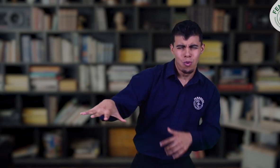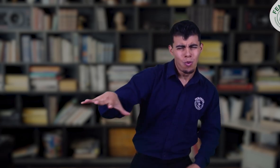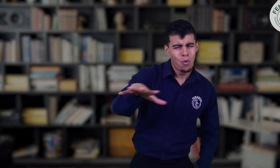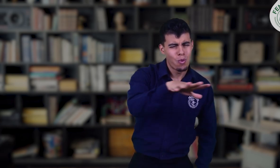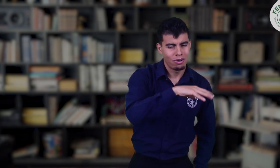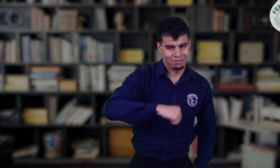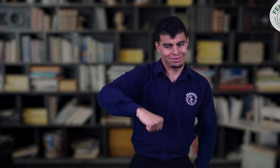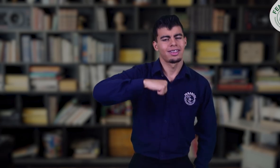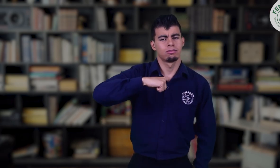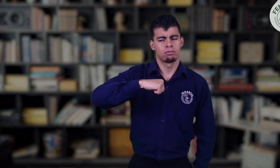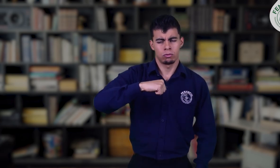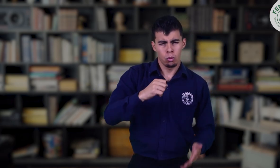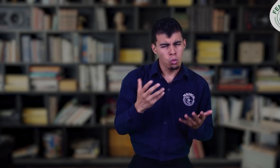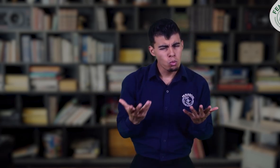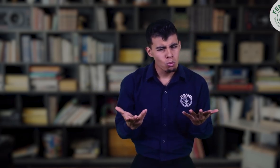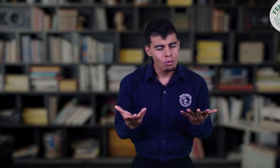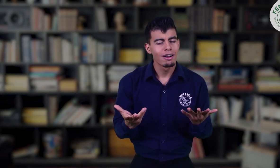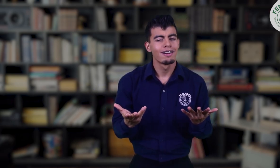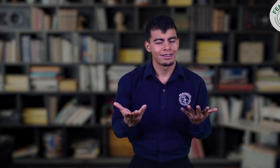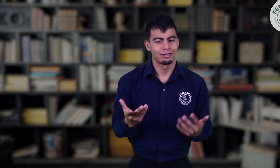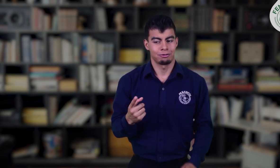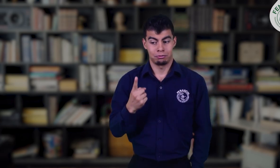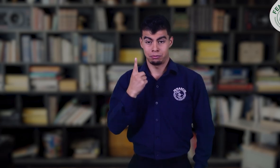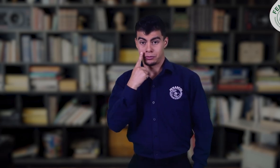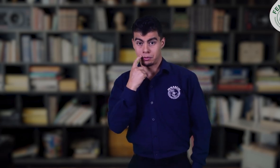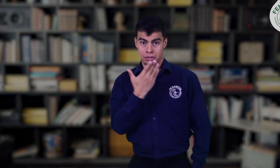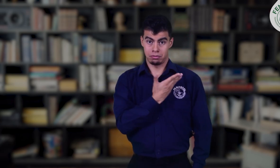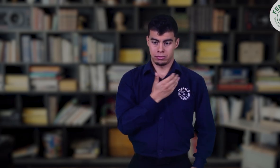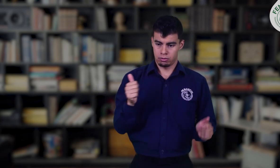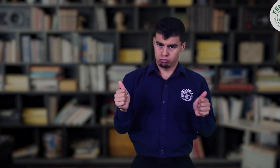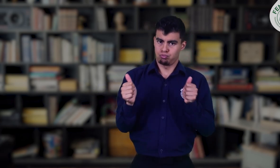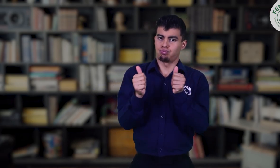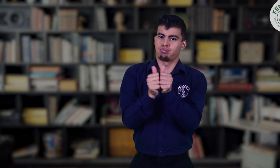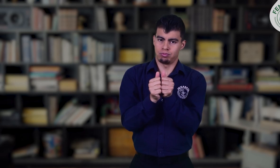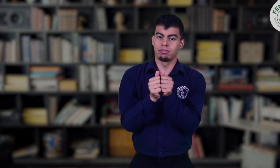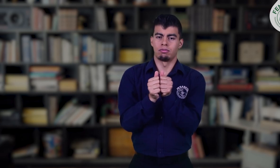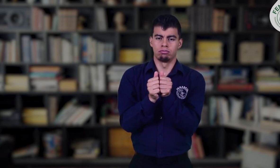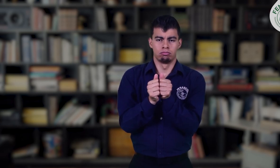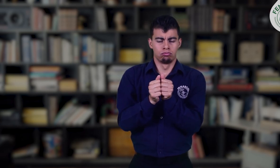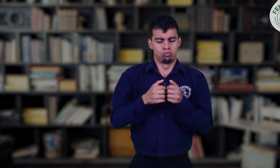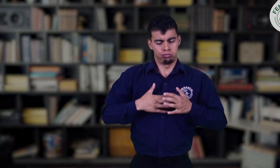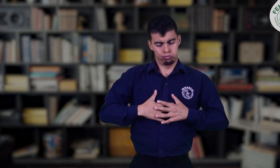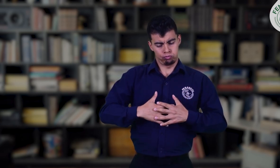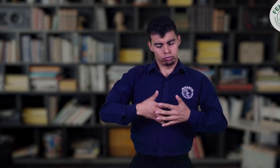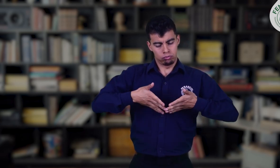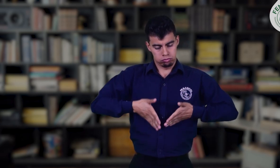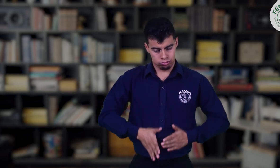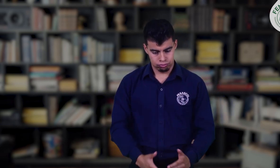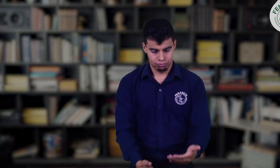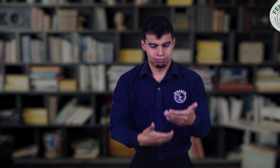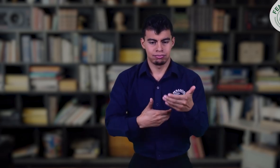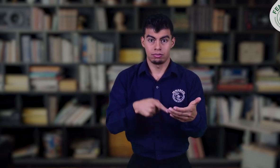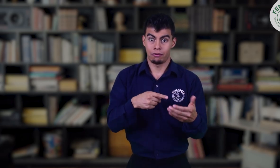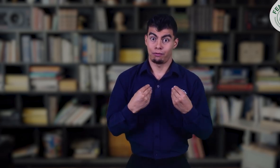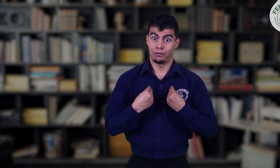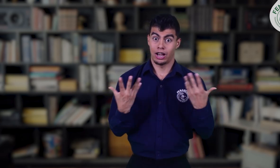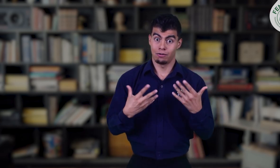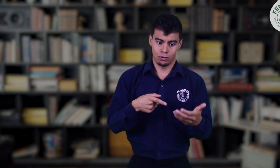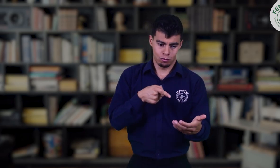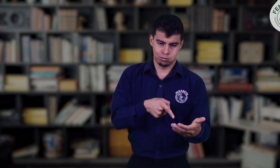Todos tienen derechos, están vigentes desde el momento en que sus padres se unen y lo reciben con vida al nacer.